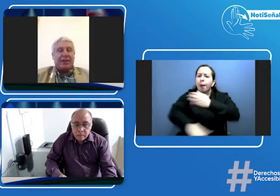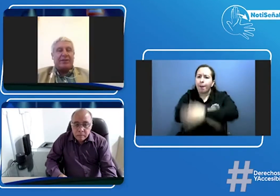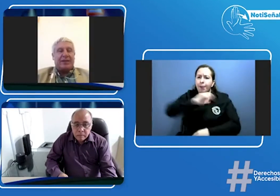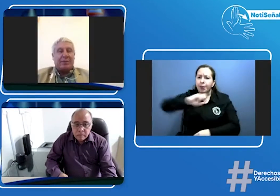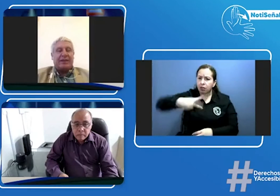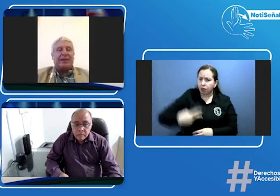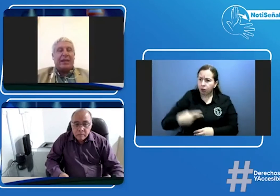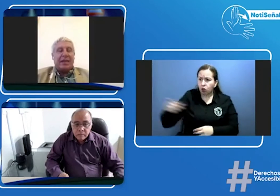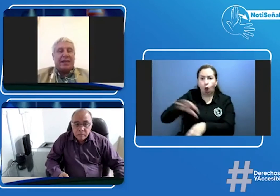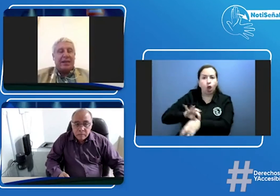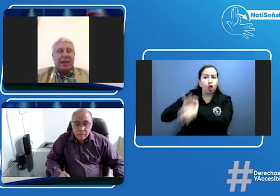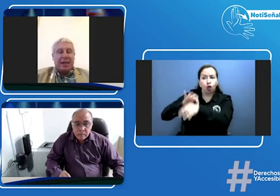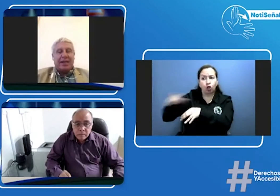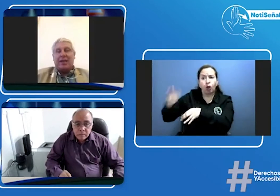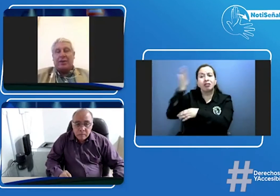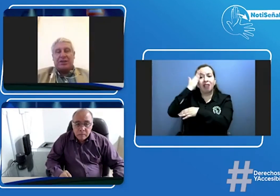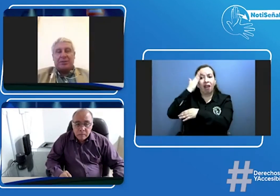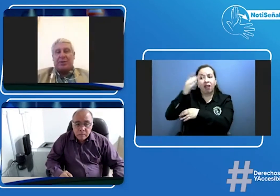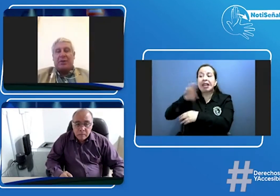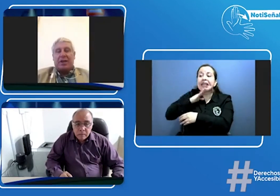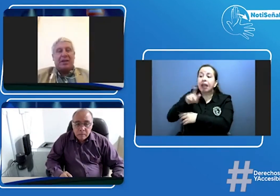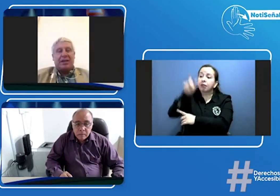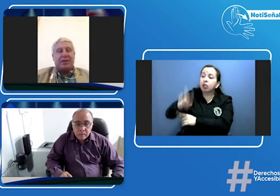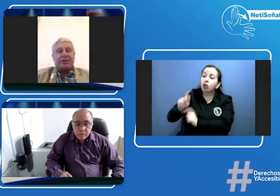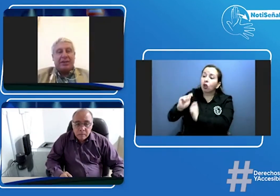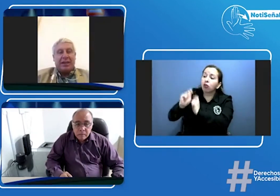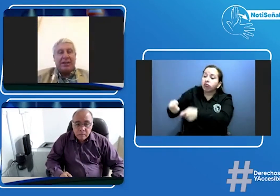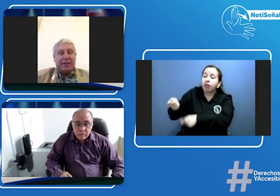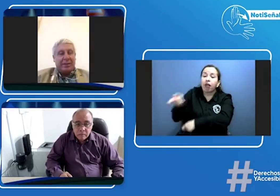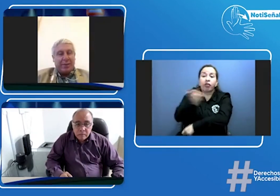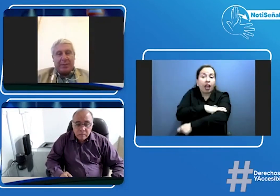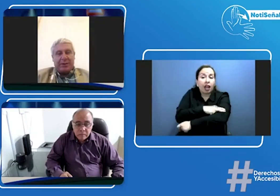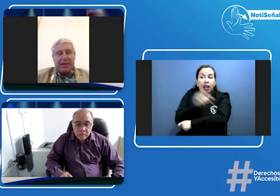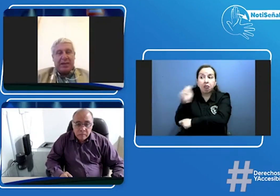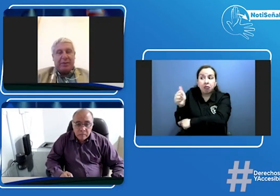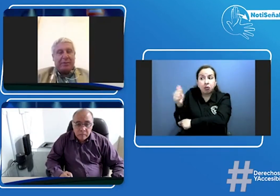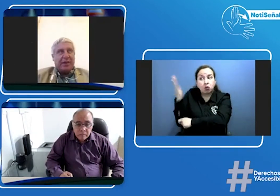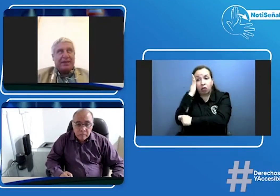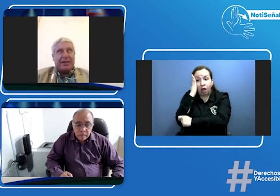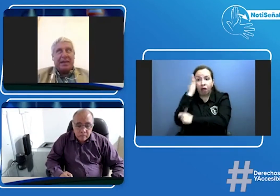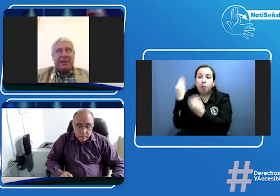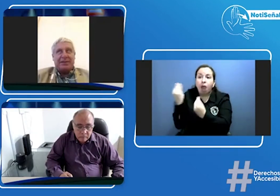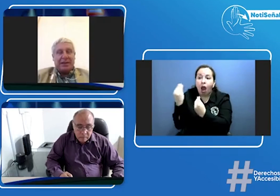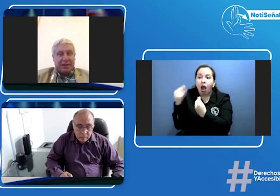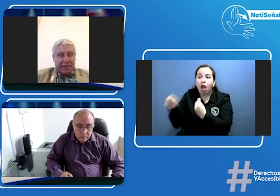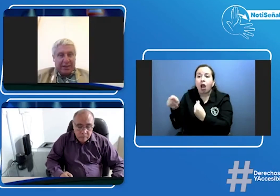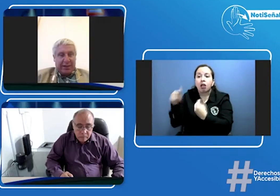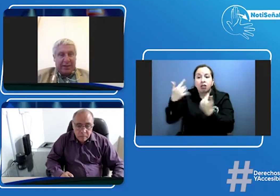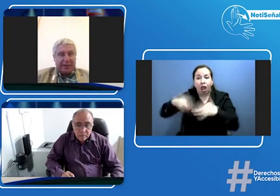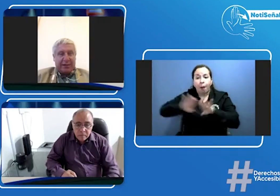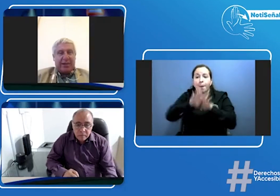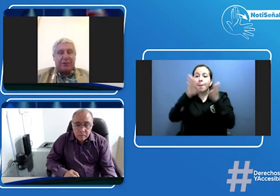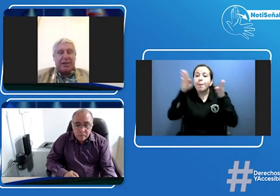oficialmente y delegue en quien corresponda o en el que él considere para pues que para poder que se haga la mesa y se tengan toda la